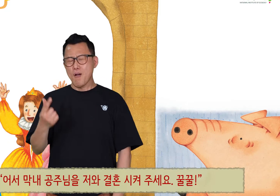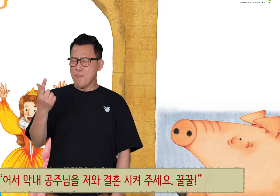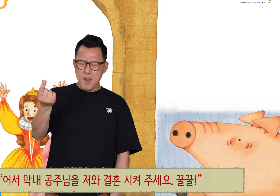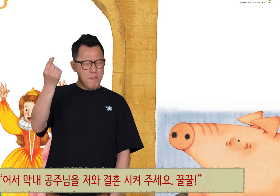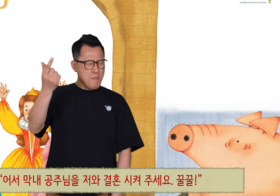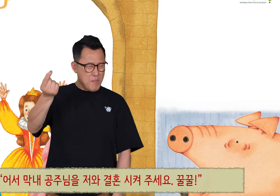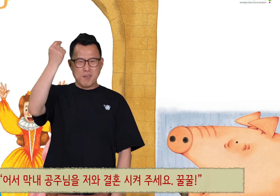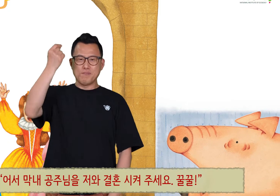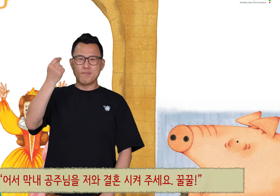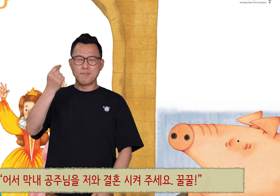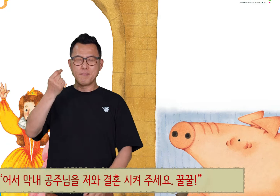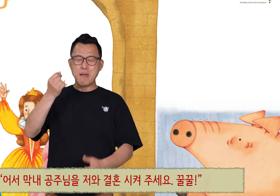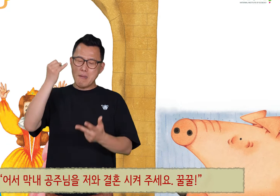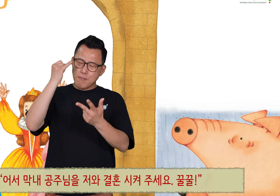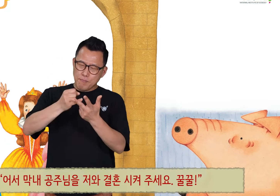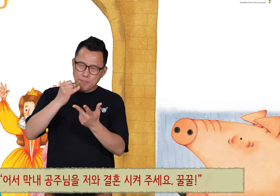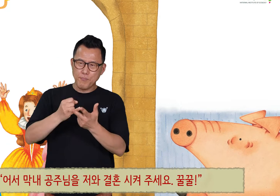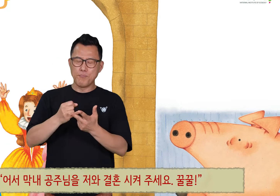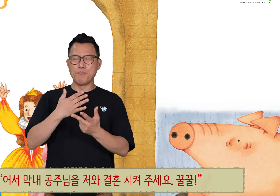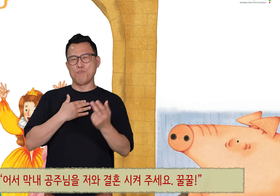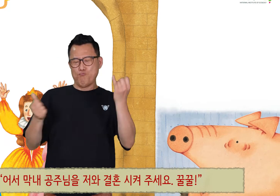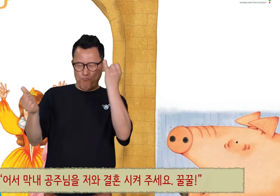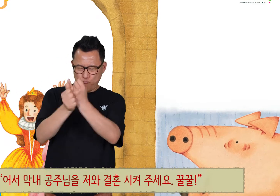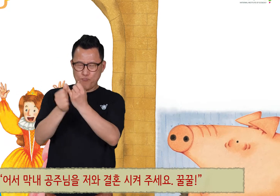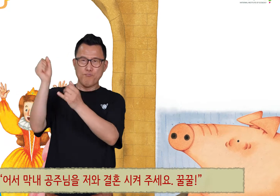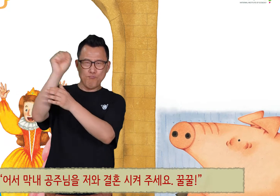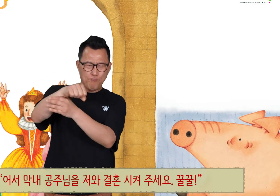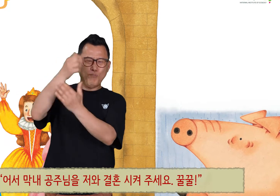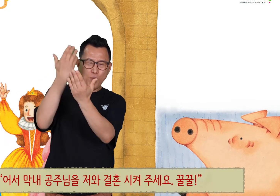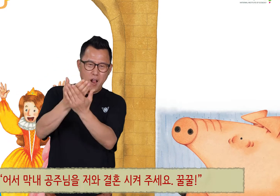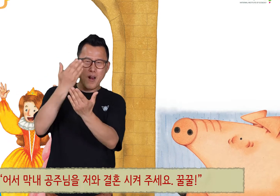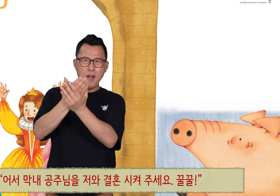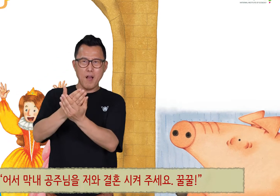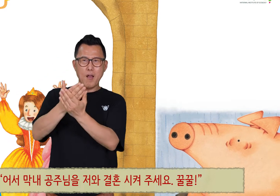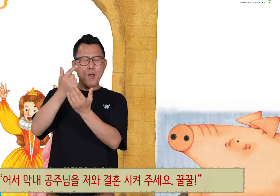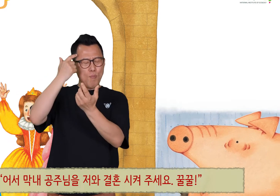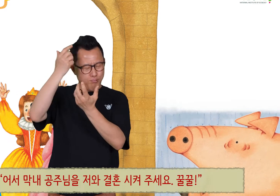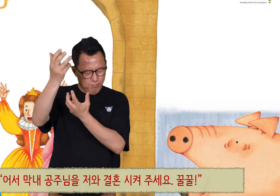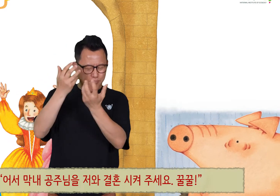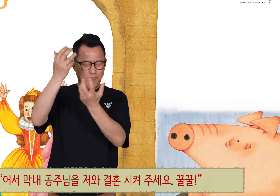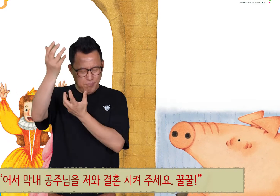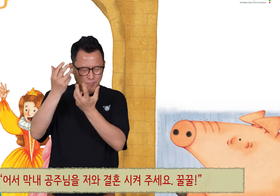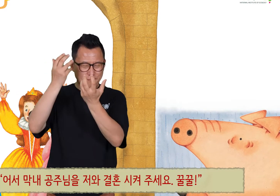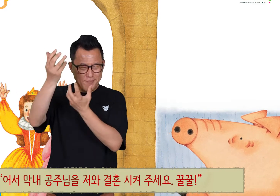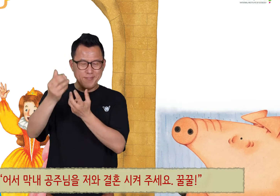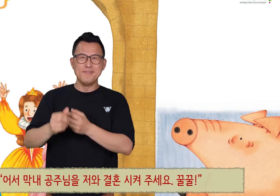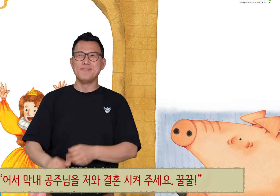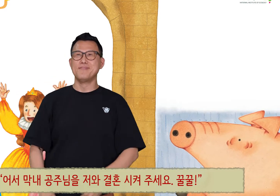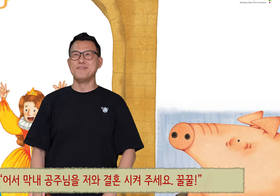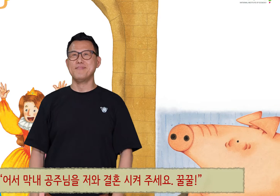어서 막내 공주님을 저와 결혼시켜 주세요, 꼴꼴.